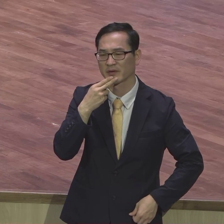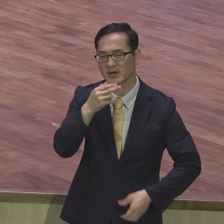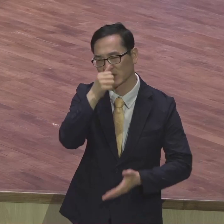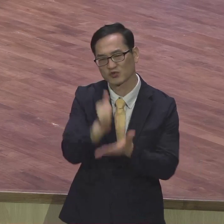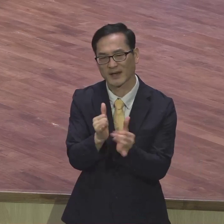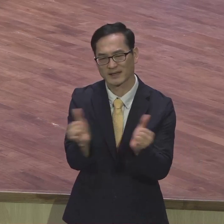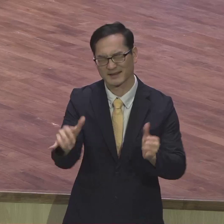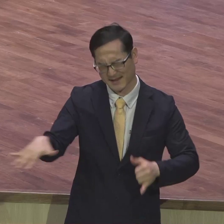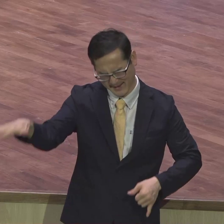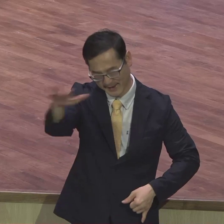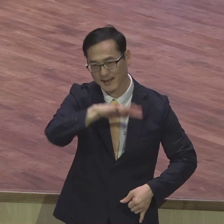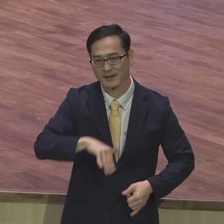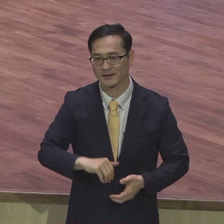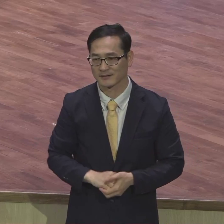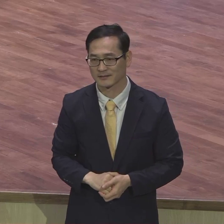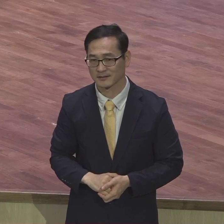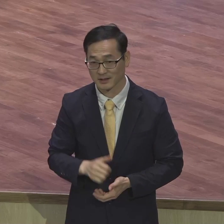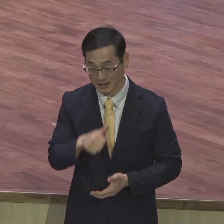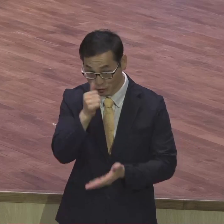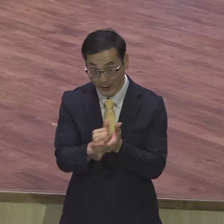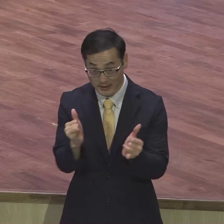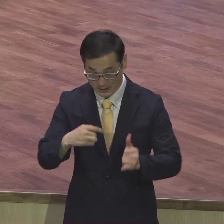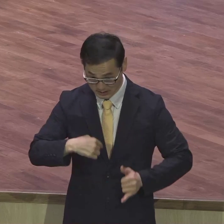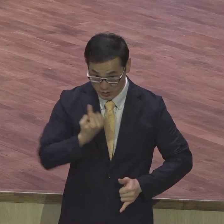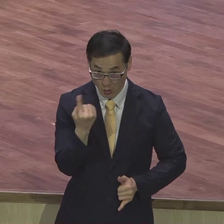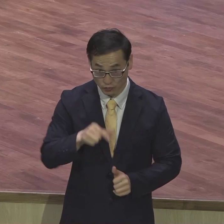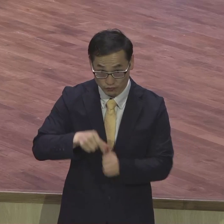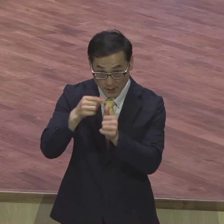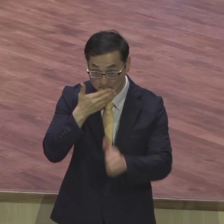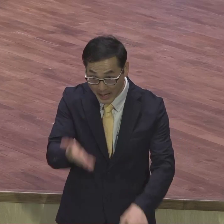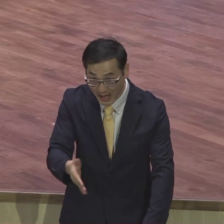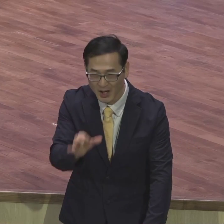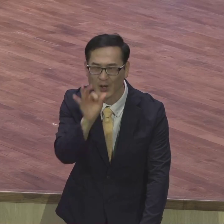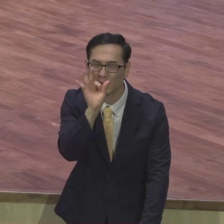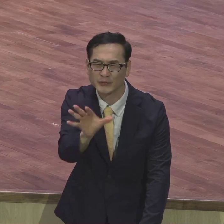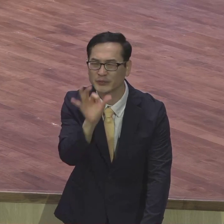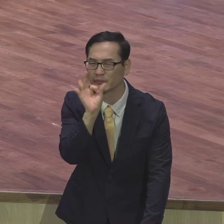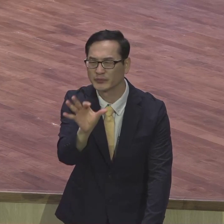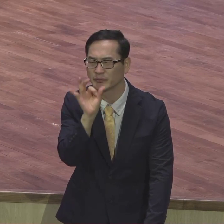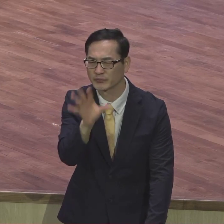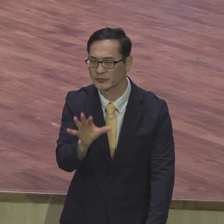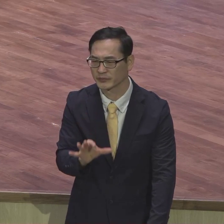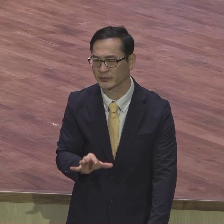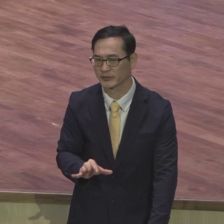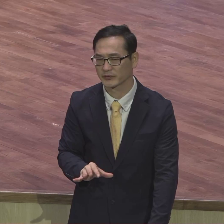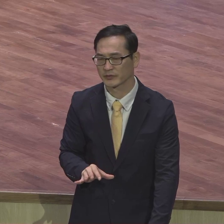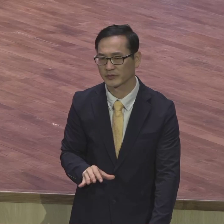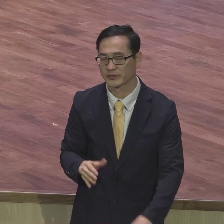죄인은 스스로 아무것도 할 수 없다 그래서 하나님이